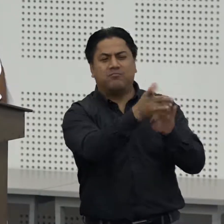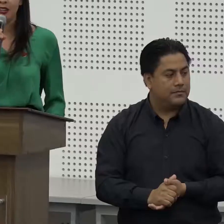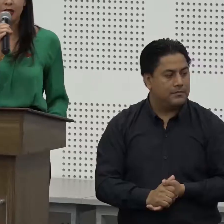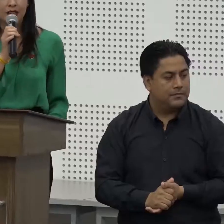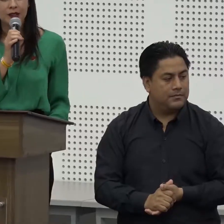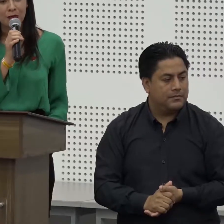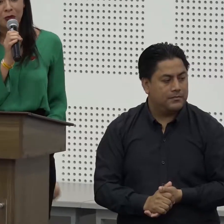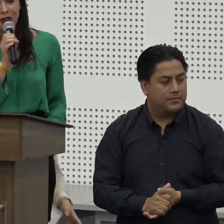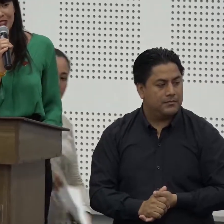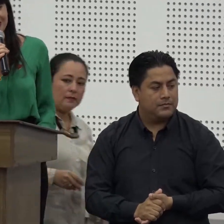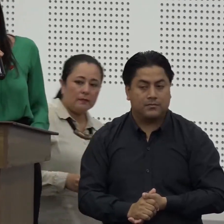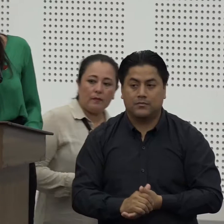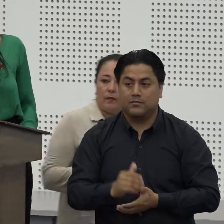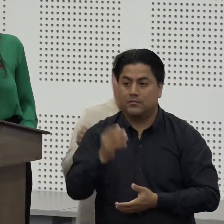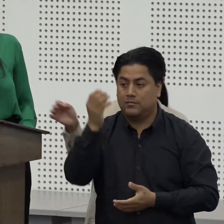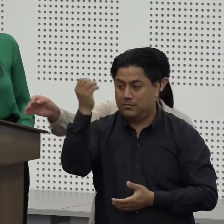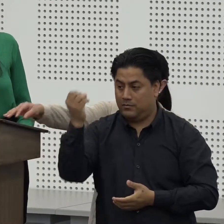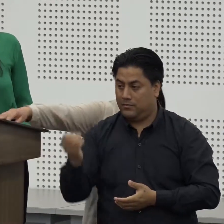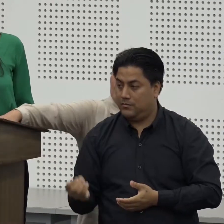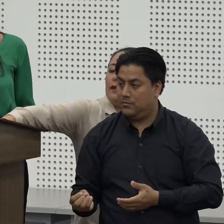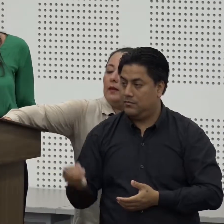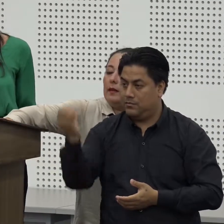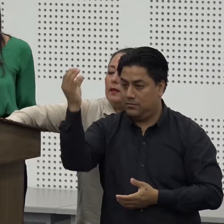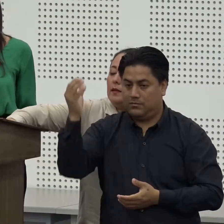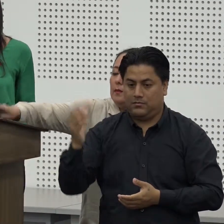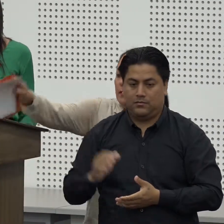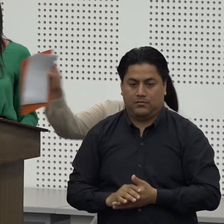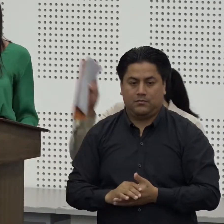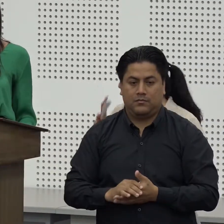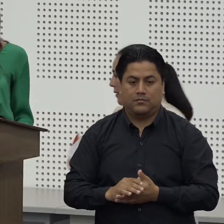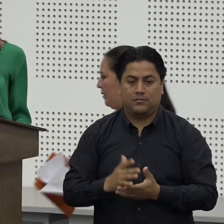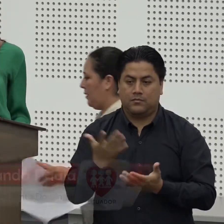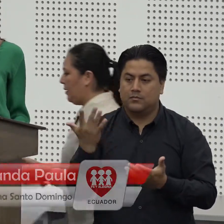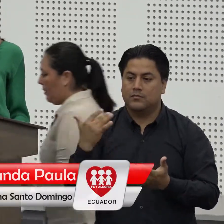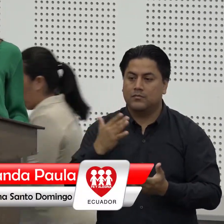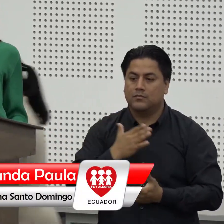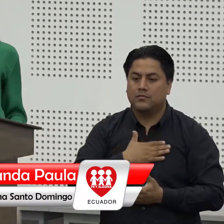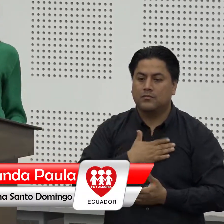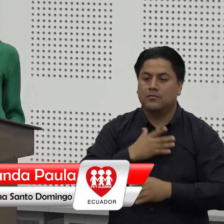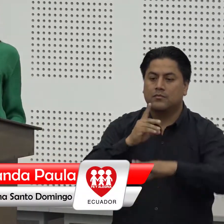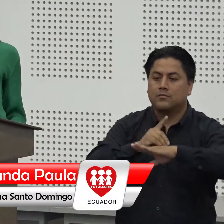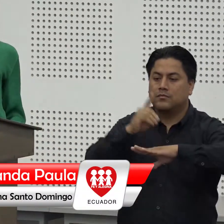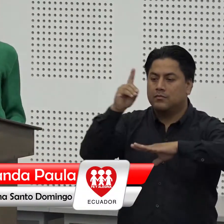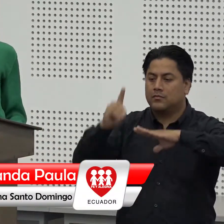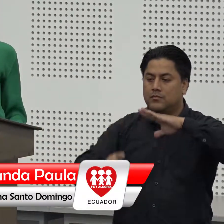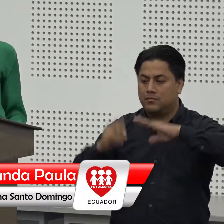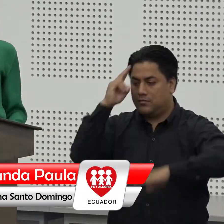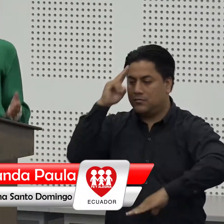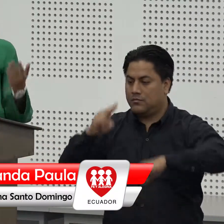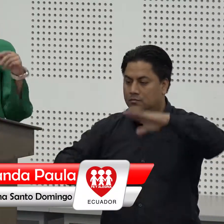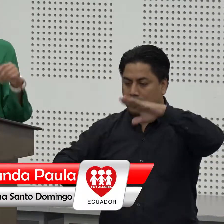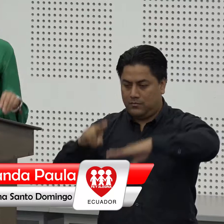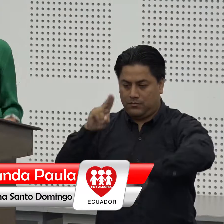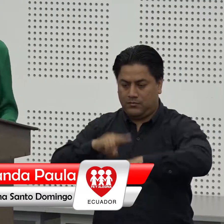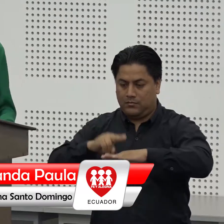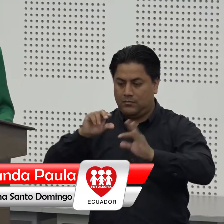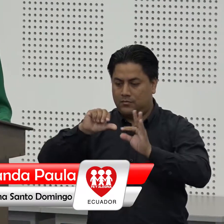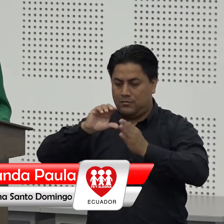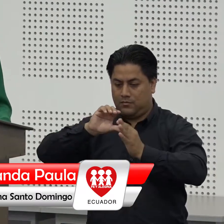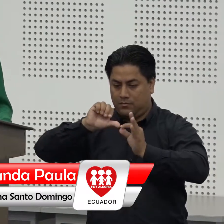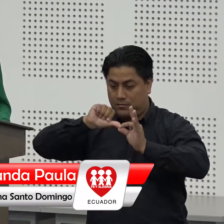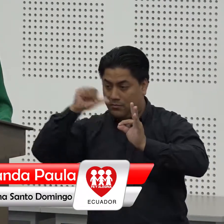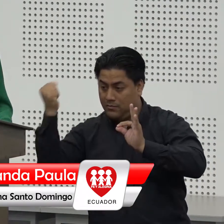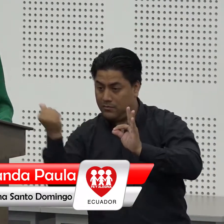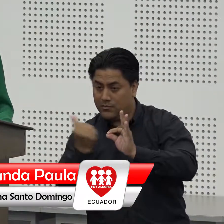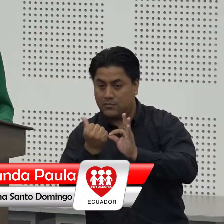dijo vengan muy buenos días con todos a nombre del director nacional de fe y alegría carlos vargas quiero extender su